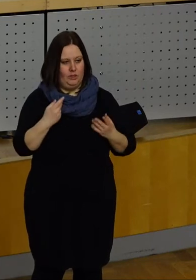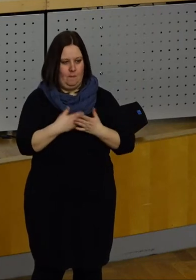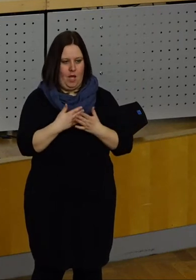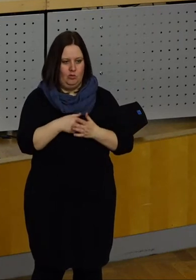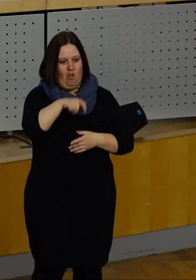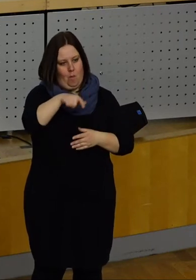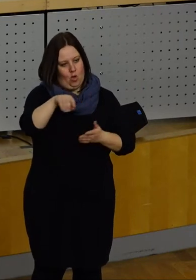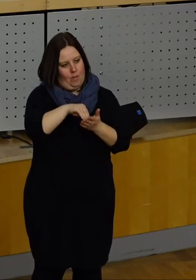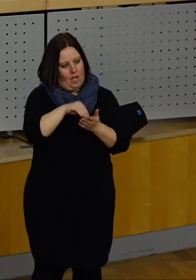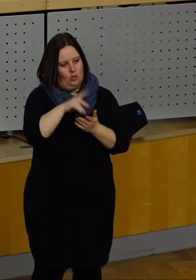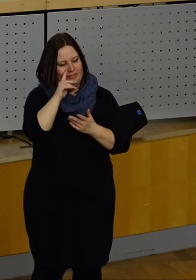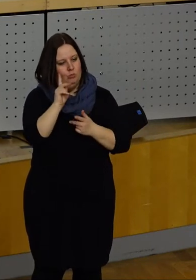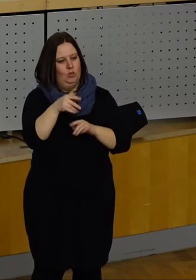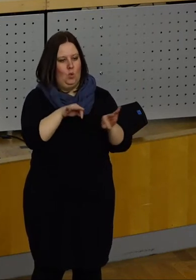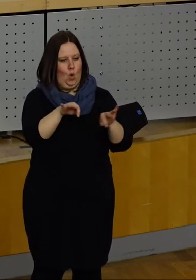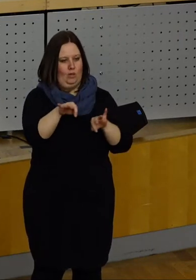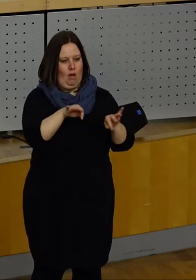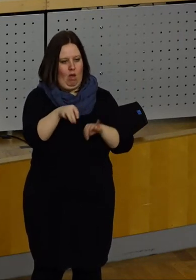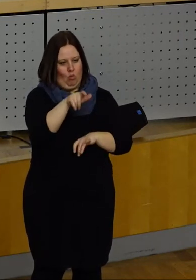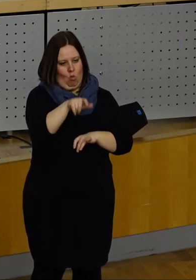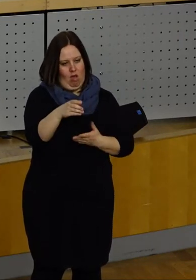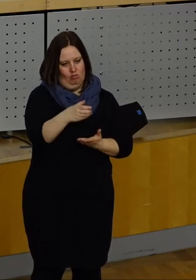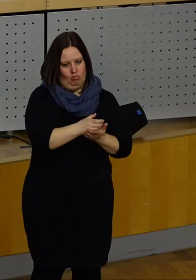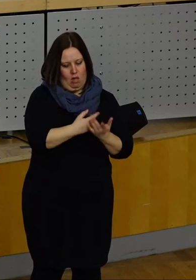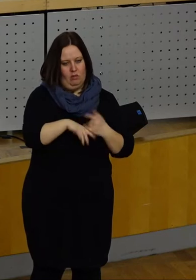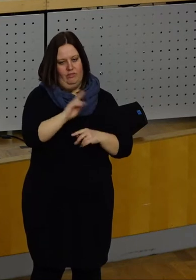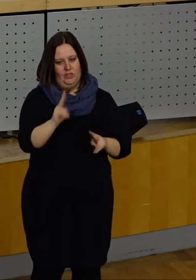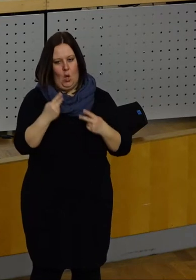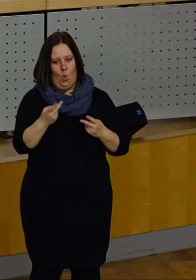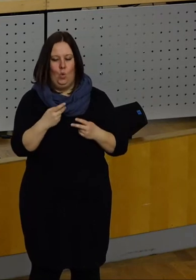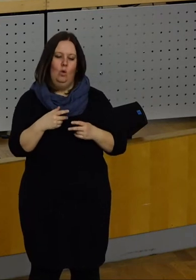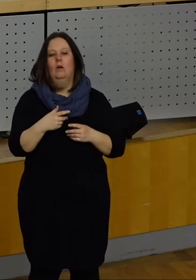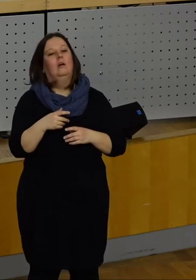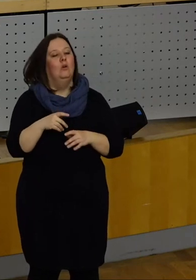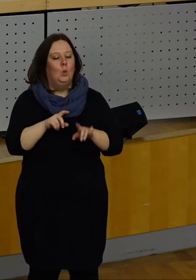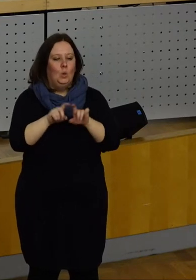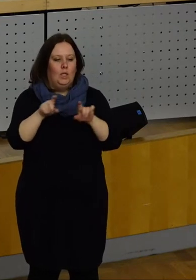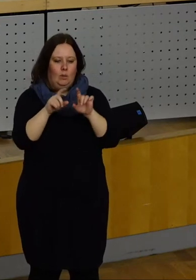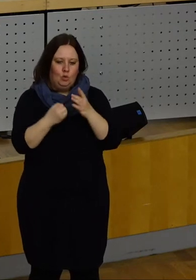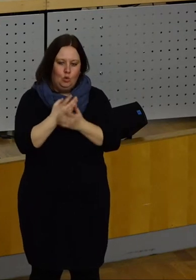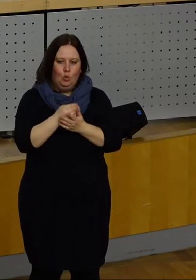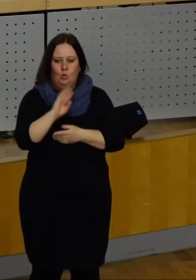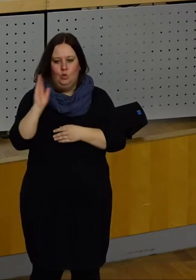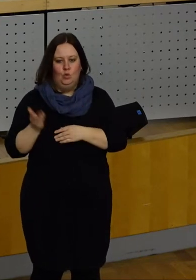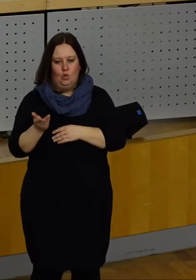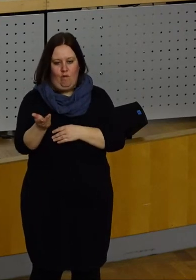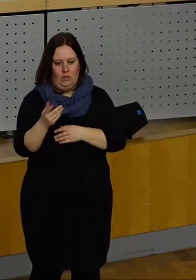für Bürgerbeteiligung nur der Anfang sein. Die Unternehmenskultur muss sich ändern und der Servicegedanke implementiert werden.